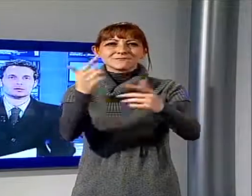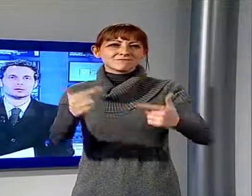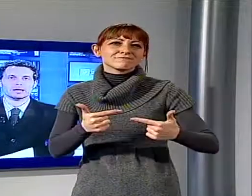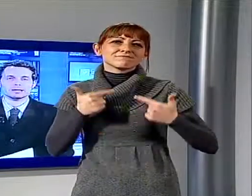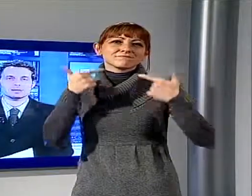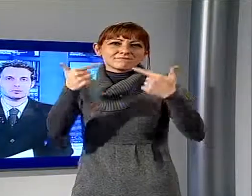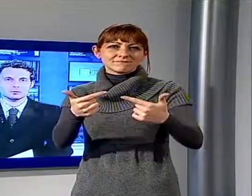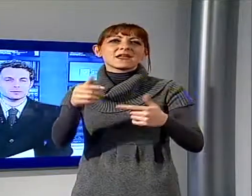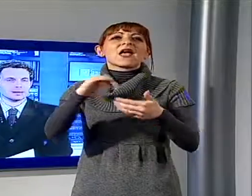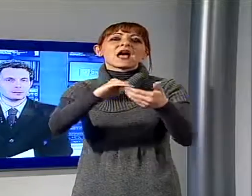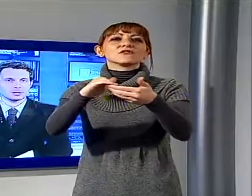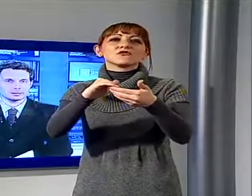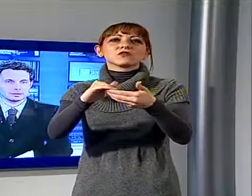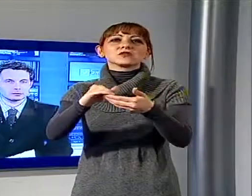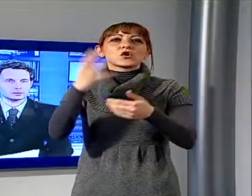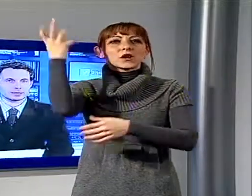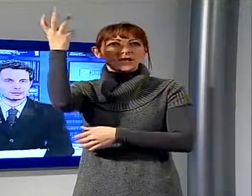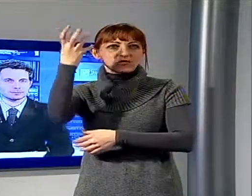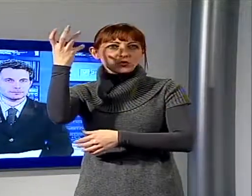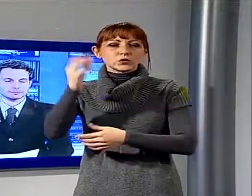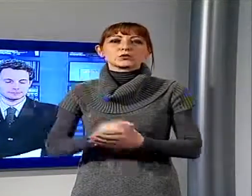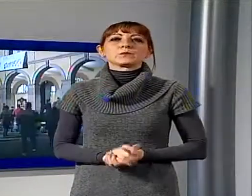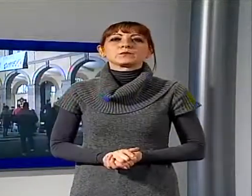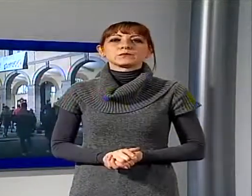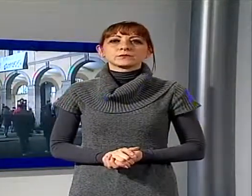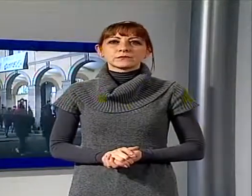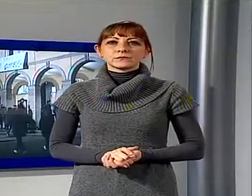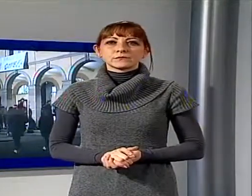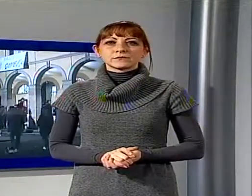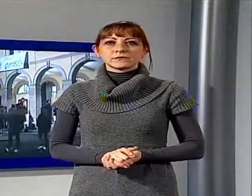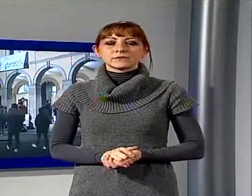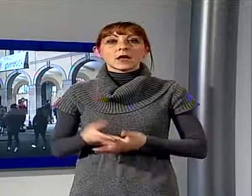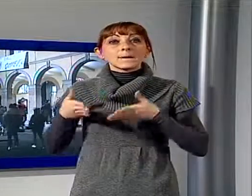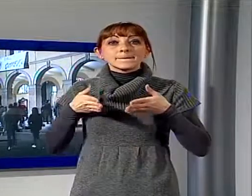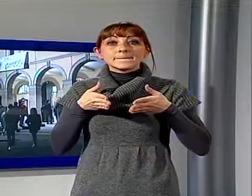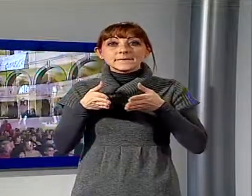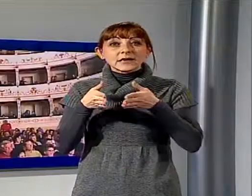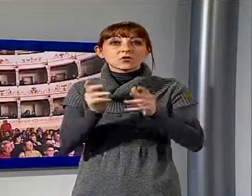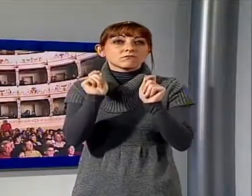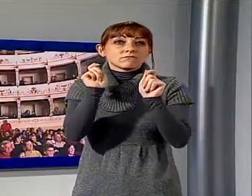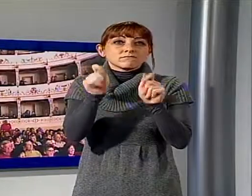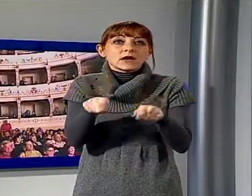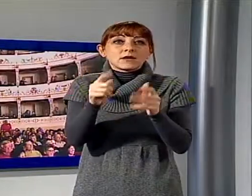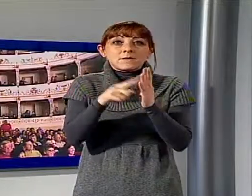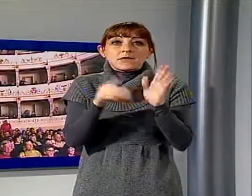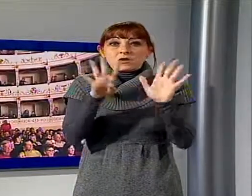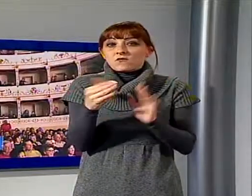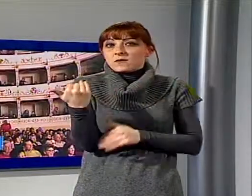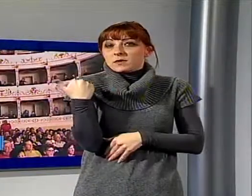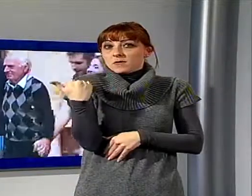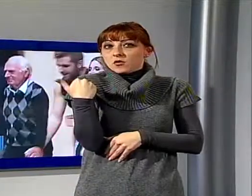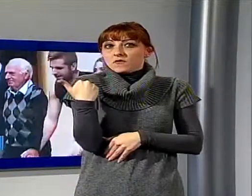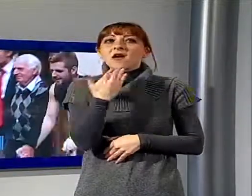'associazione Il Sogno. Vediamo di che cosa si tratta. Il percorso era iniziato lo scorso novembre con lo